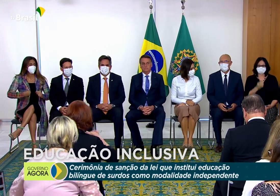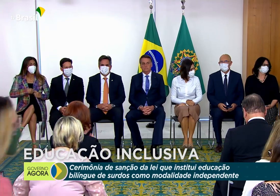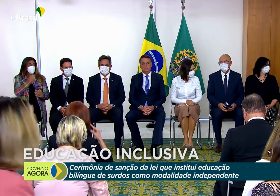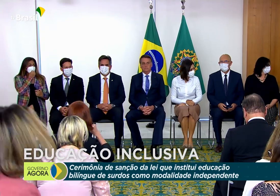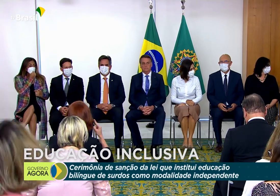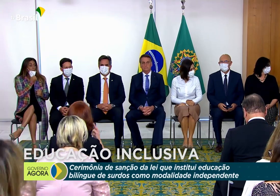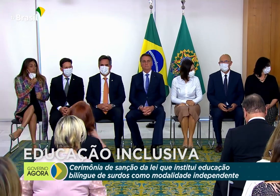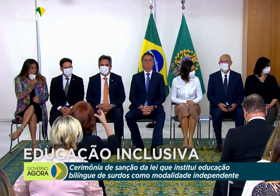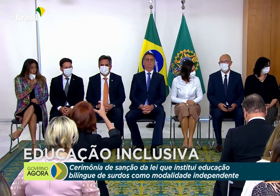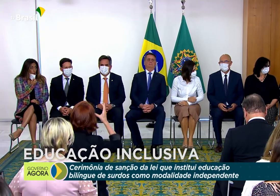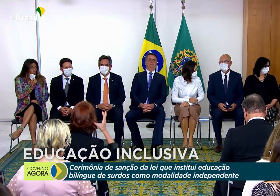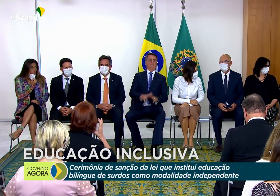Besbati.